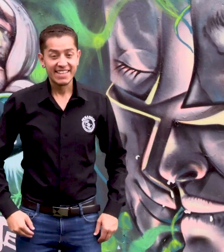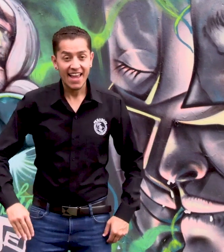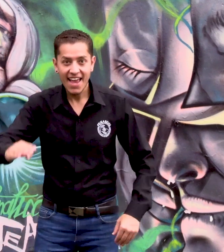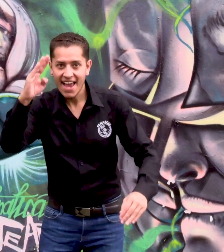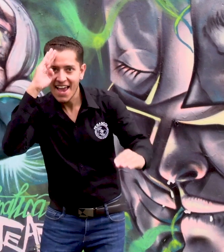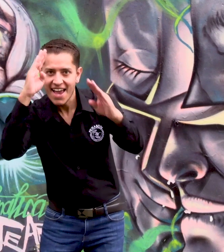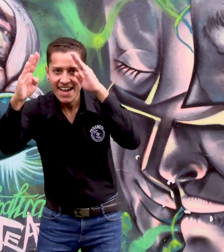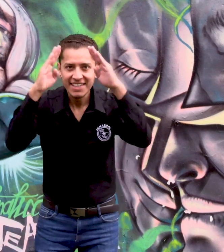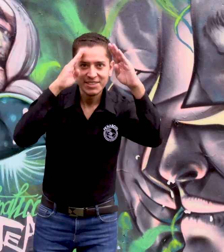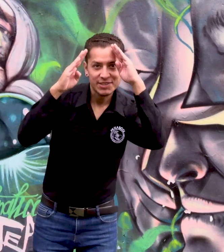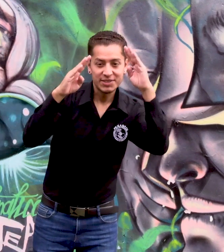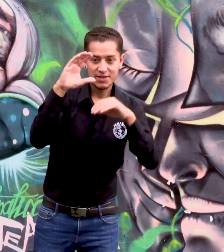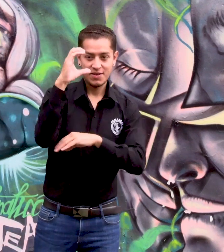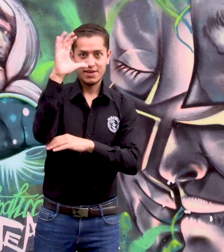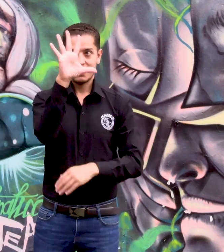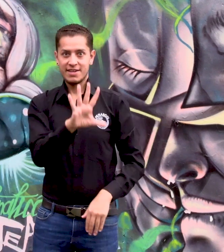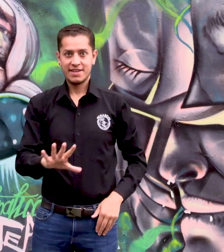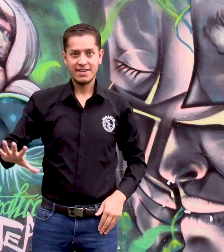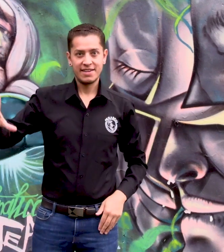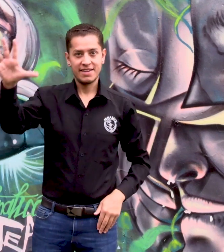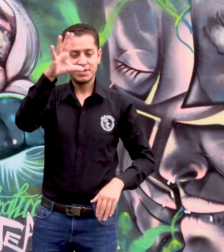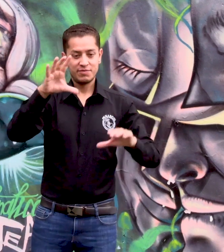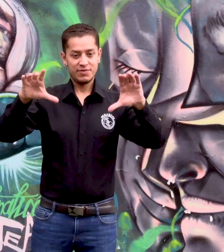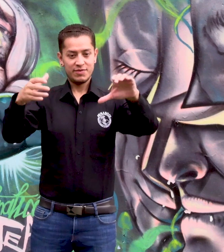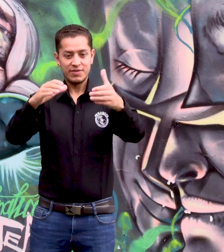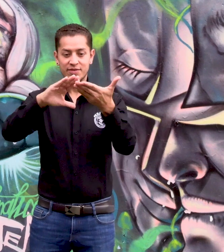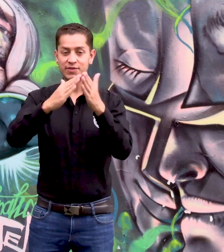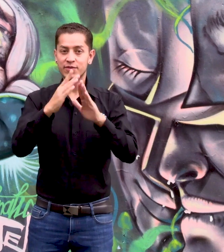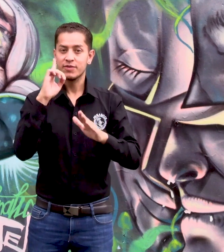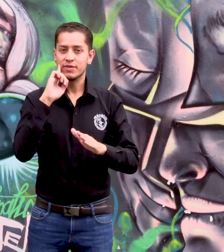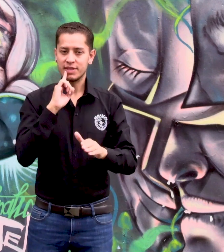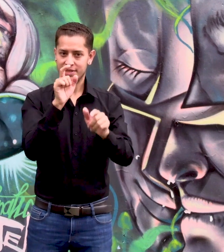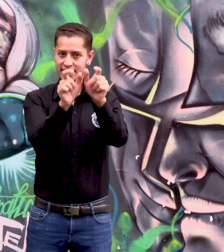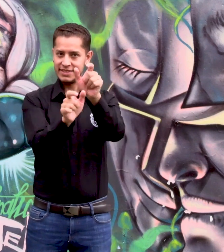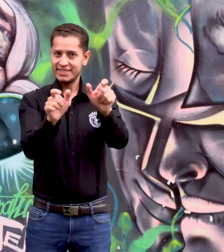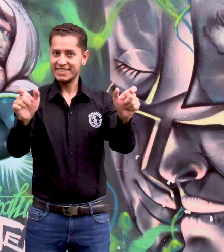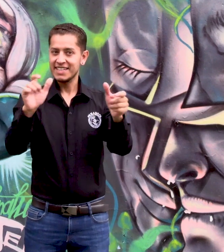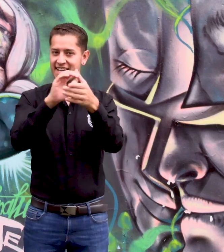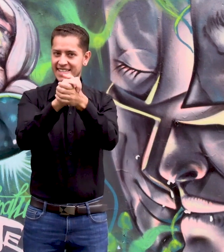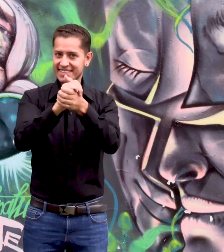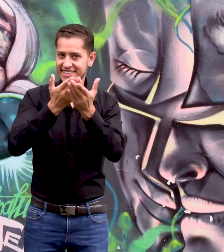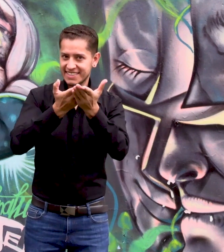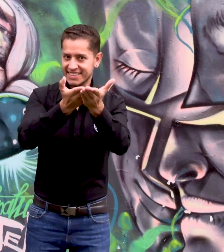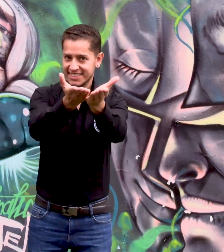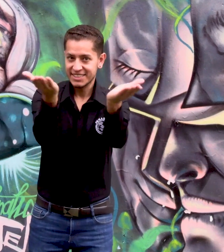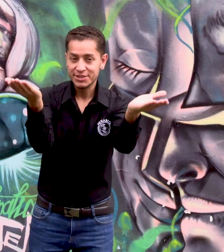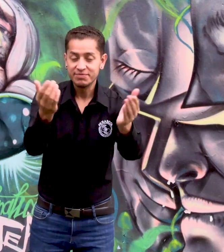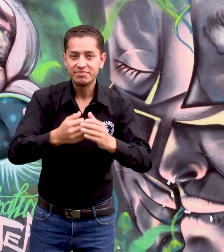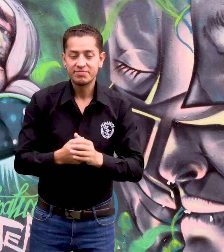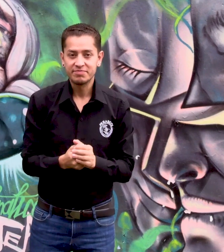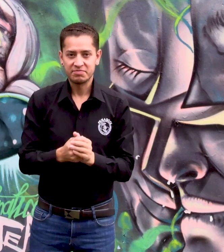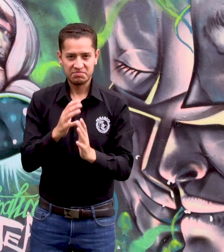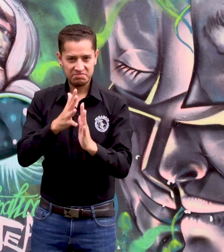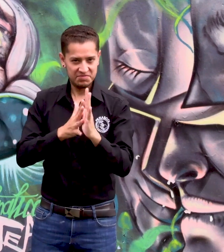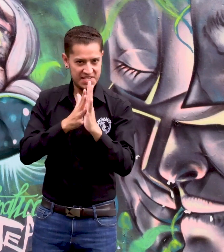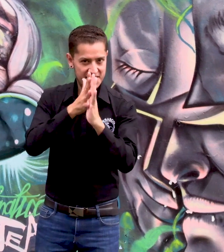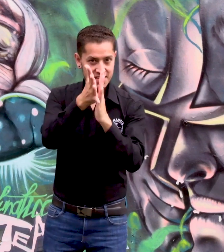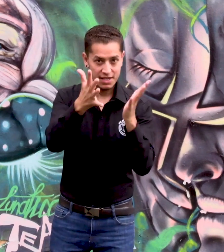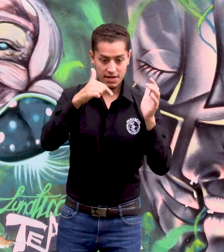Hola, un saludo a la comunidad en general y a las personas hordas de Colombia. Les cuento que